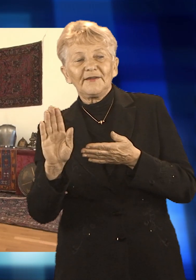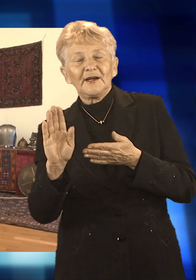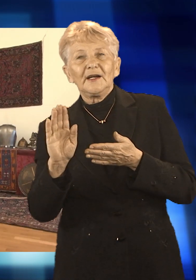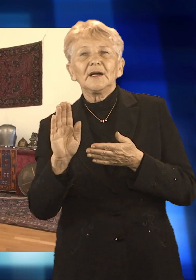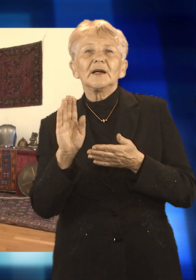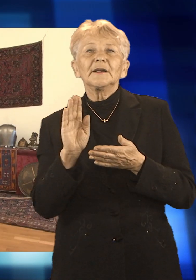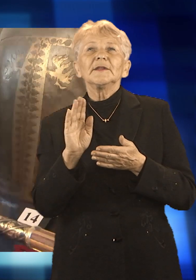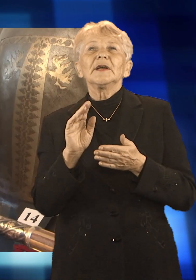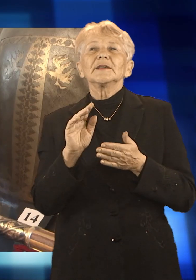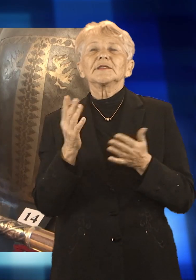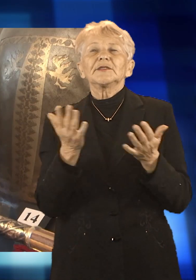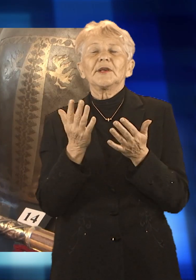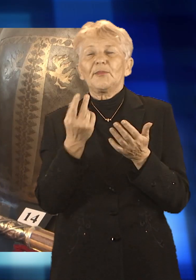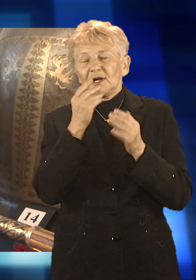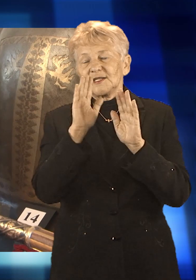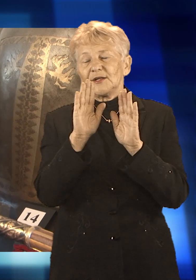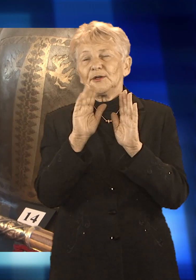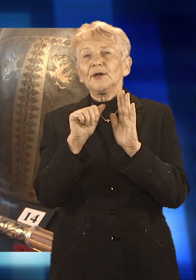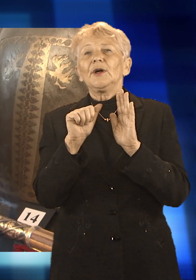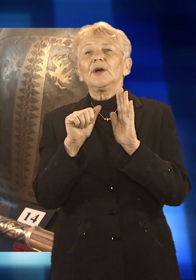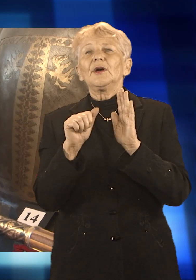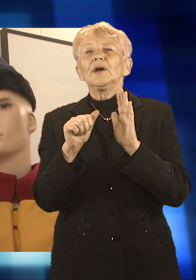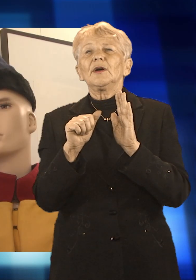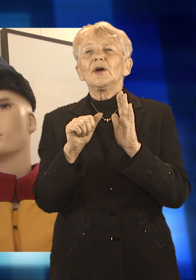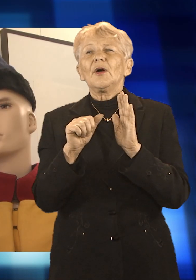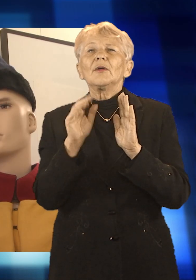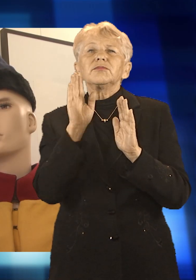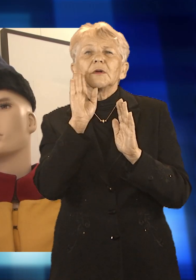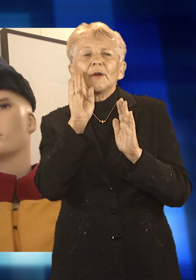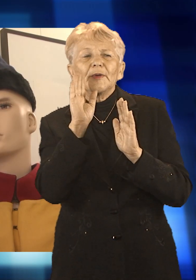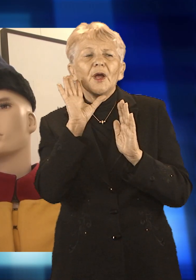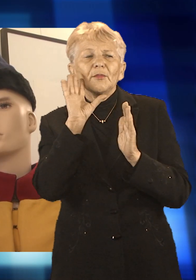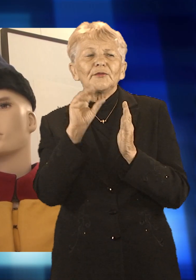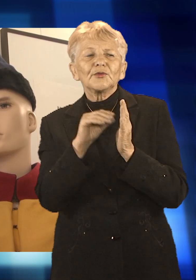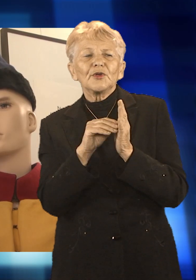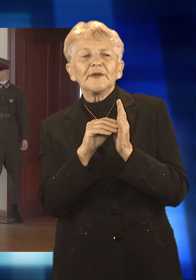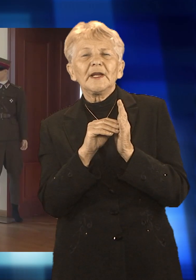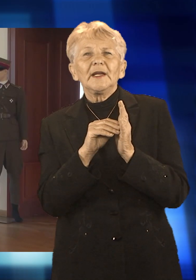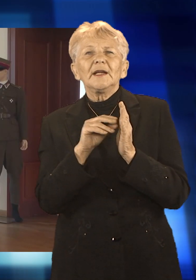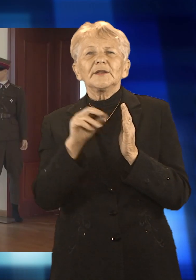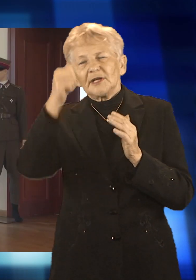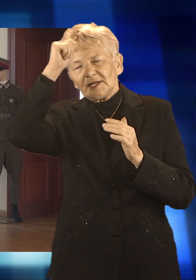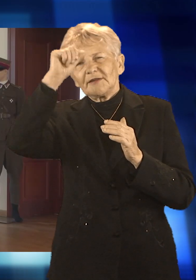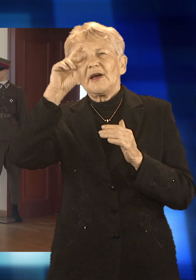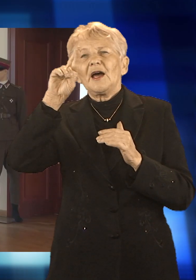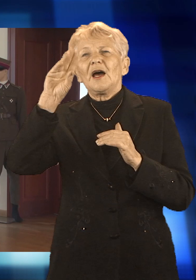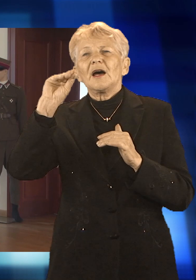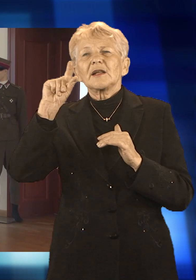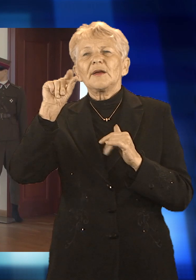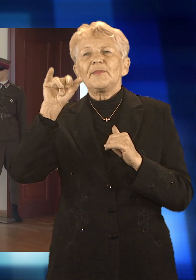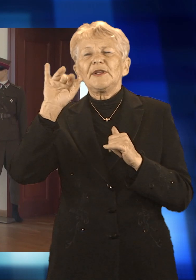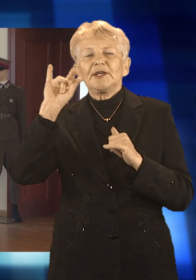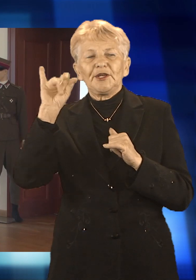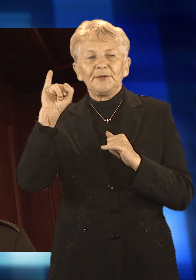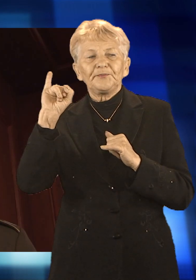zbroi wykonane przez raciborskiego płatnerza Roberta Stefanowskiego, repliki mundurów wojskowych z okresu napoleońskiego i pierwszej połowy XX wieku ze